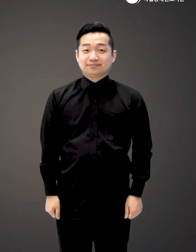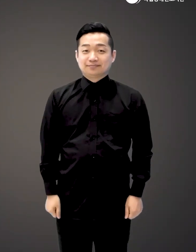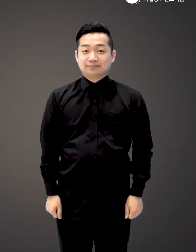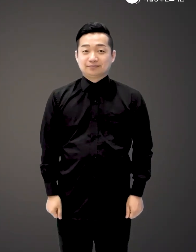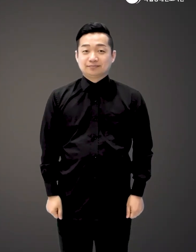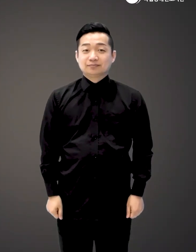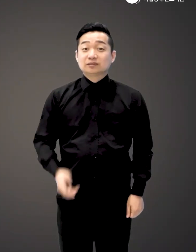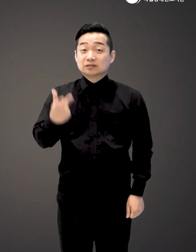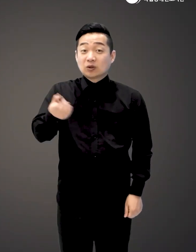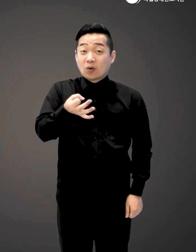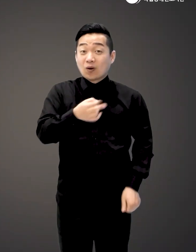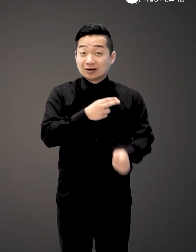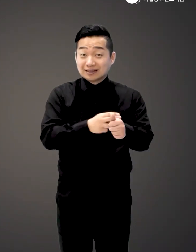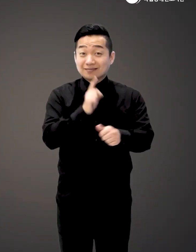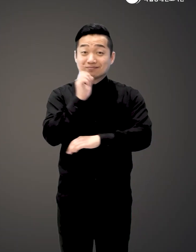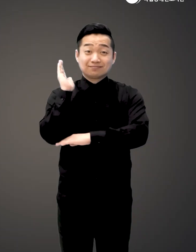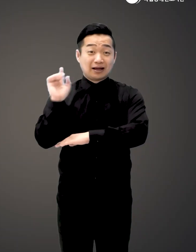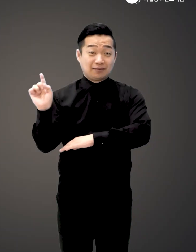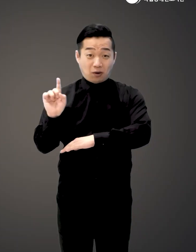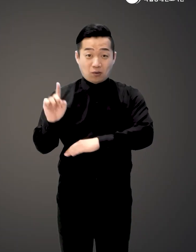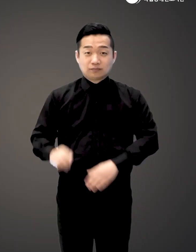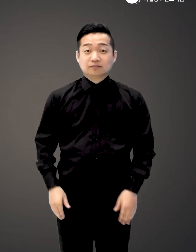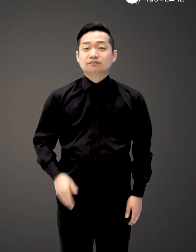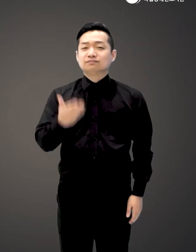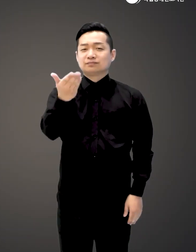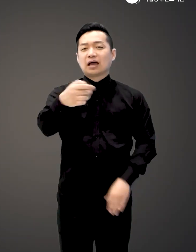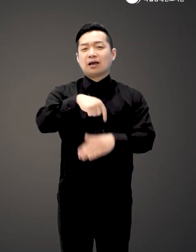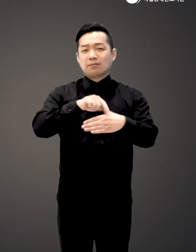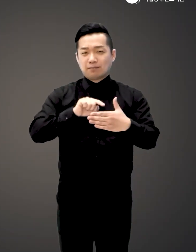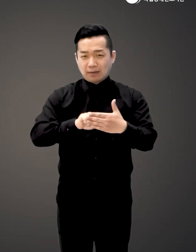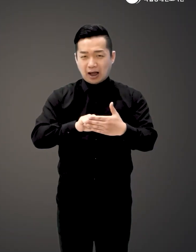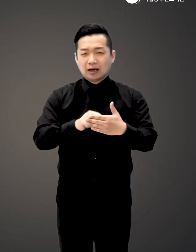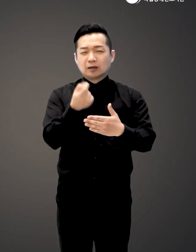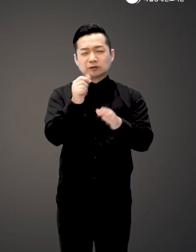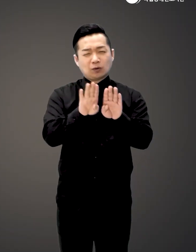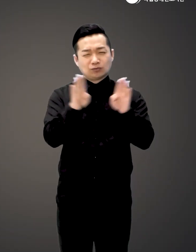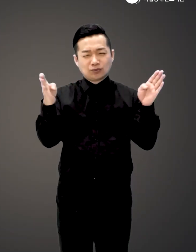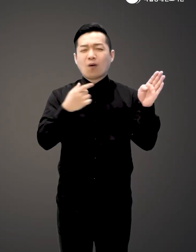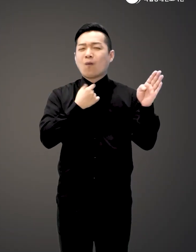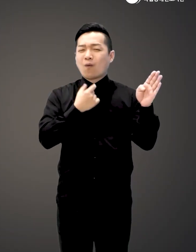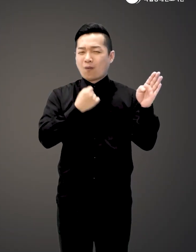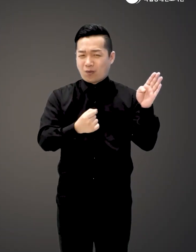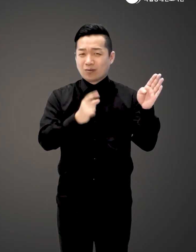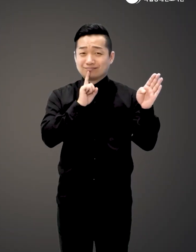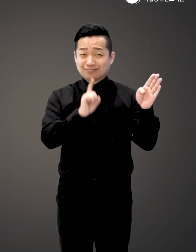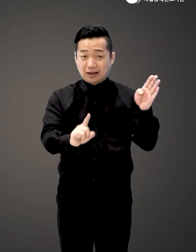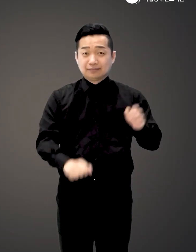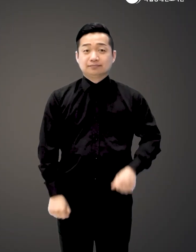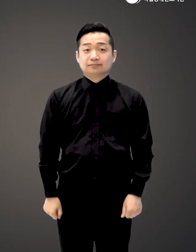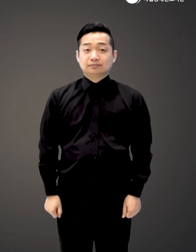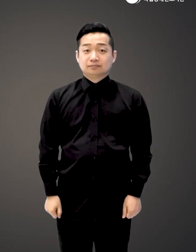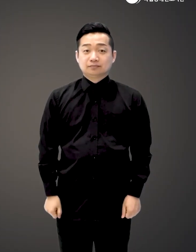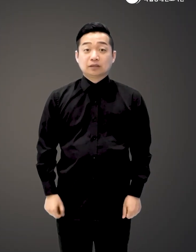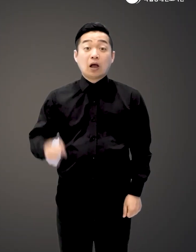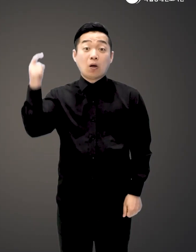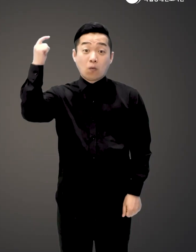똥꼬 의사는 말합니다 그대의 마음을 낮출 수만 있다면 이라고 말이죠